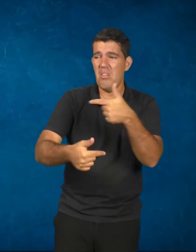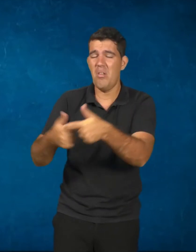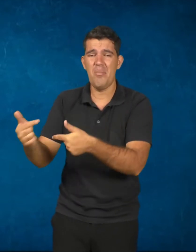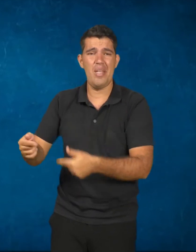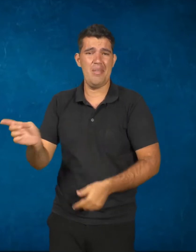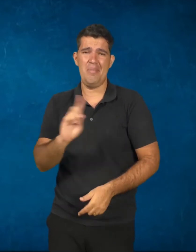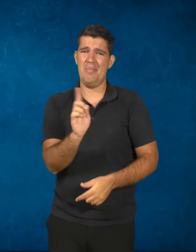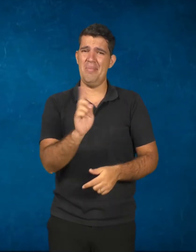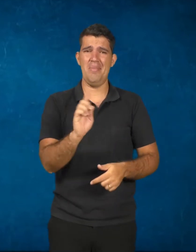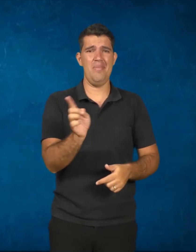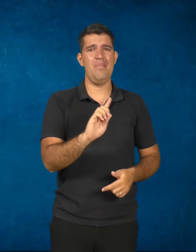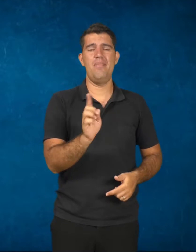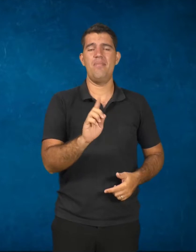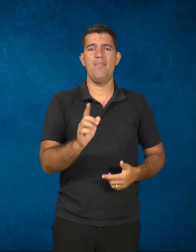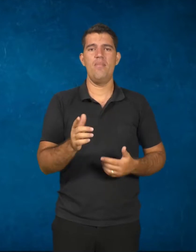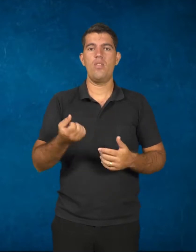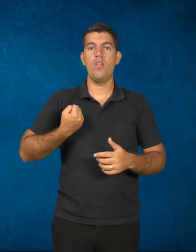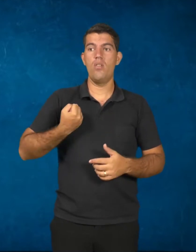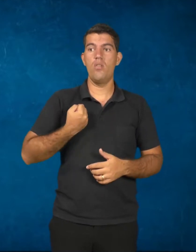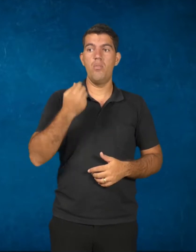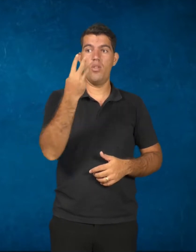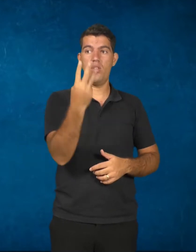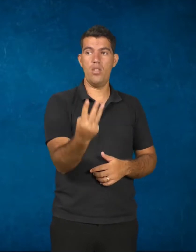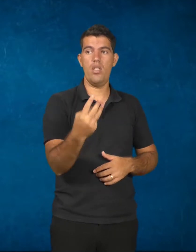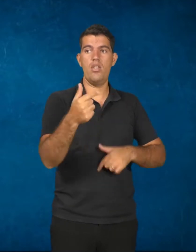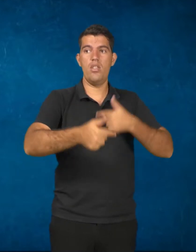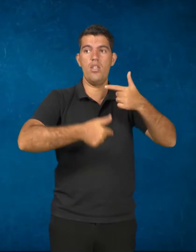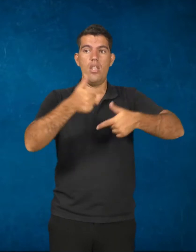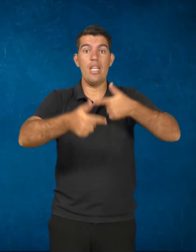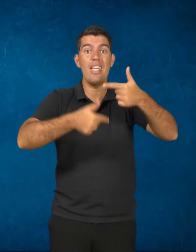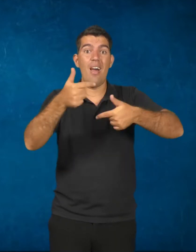E na figura 3, nós temos aí um trabalhador da concessão civil morto.